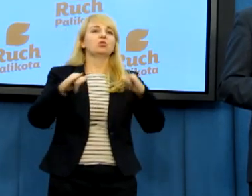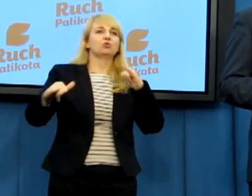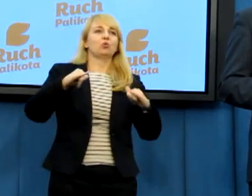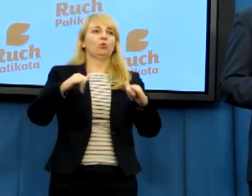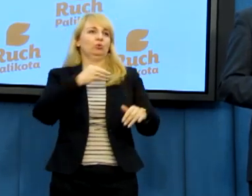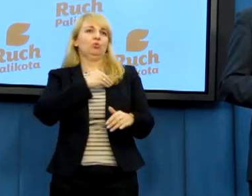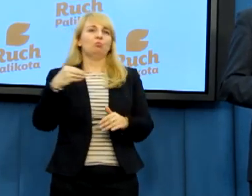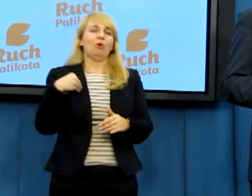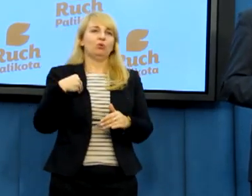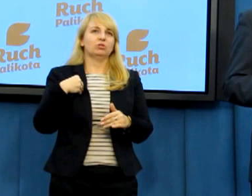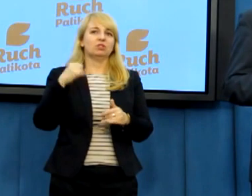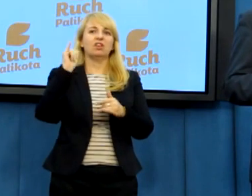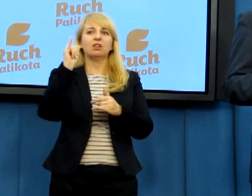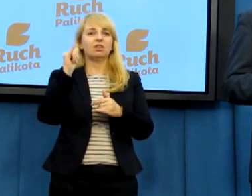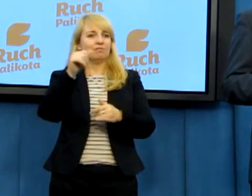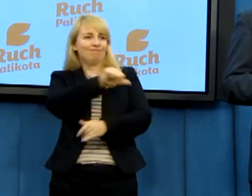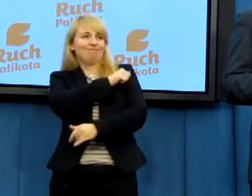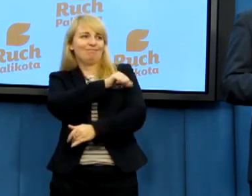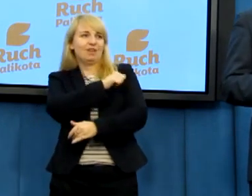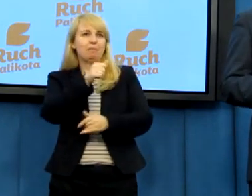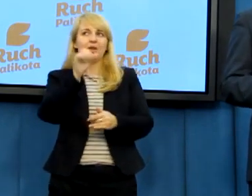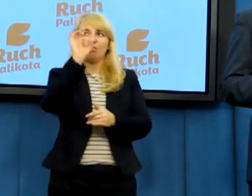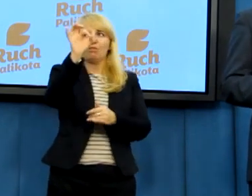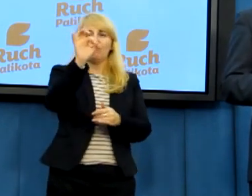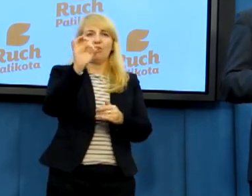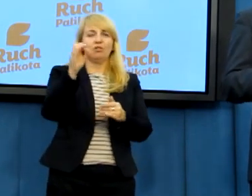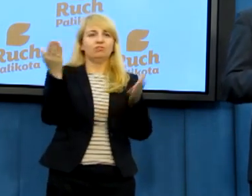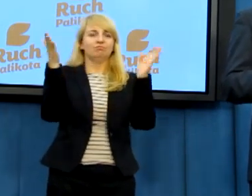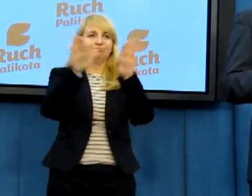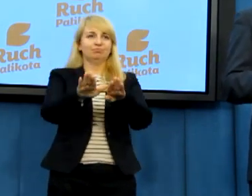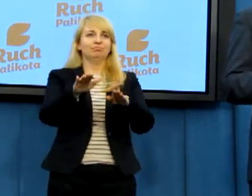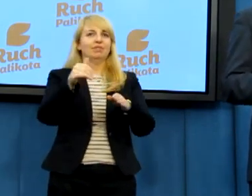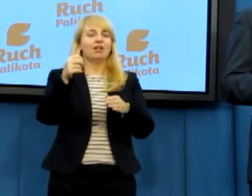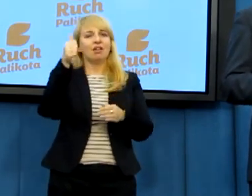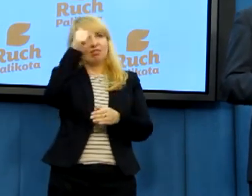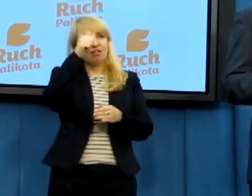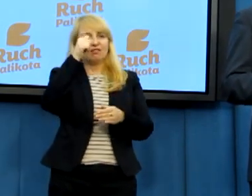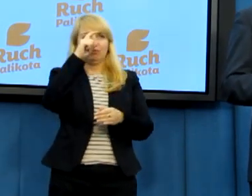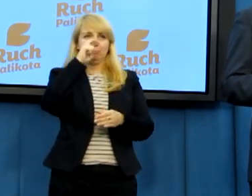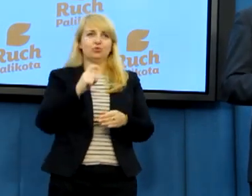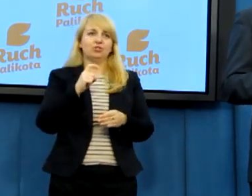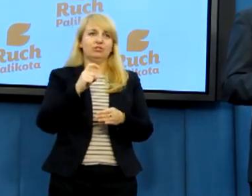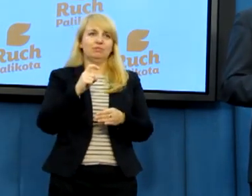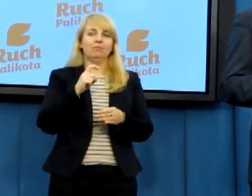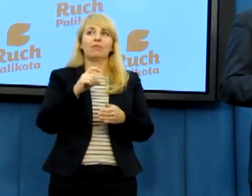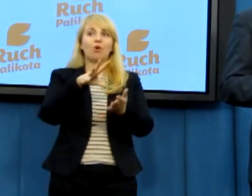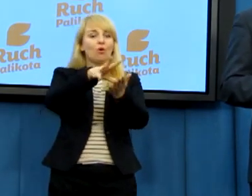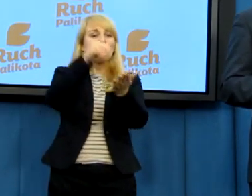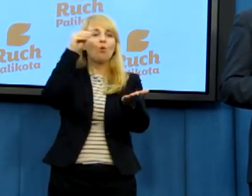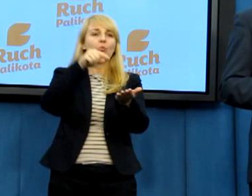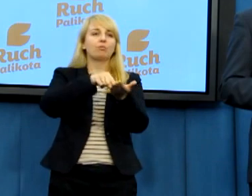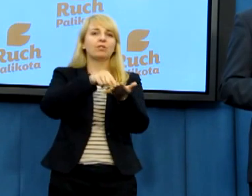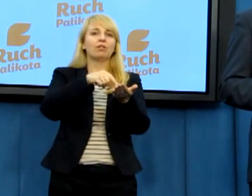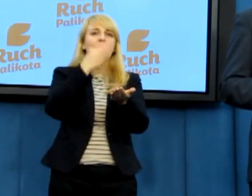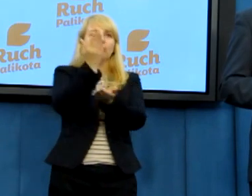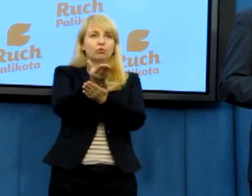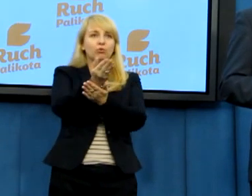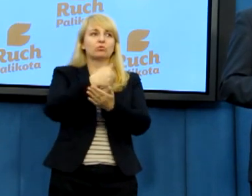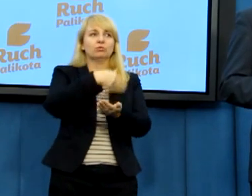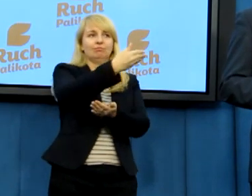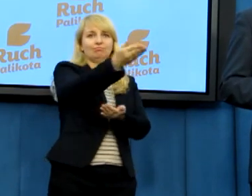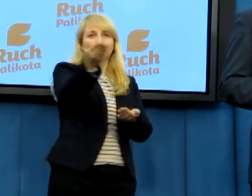i znieważenia tej oto instytucji. Oczywiście kopię tego wniosku przekażę Państwu,